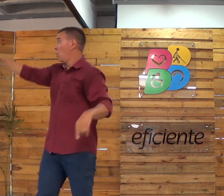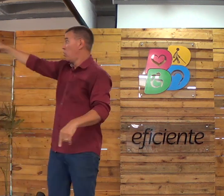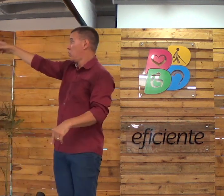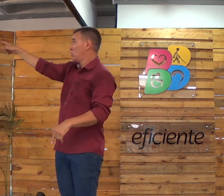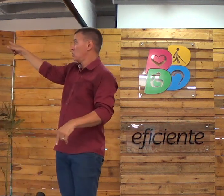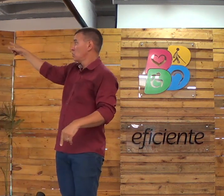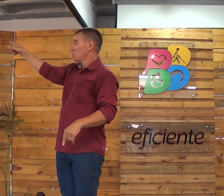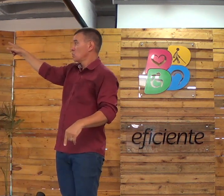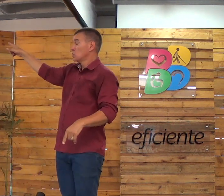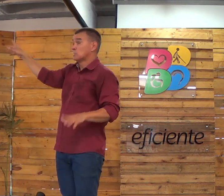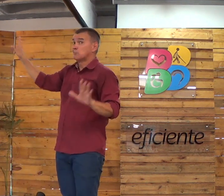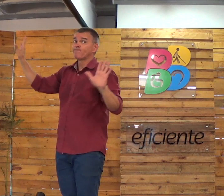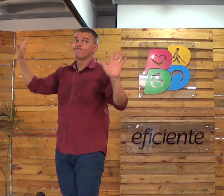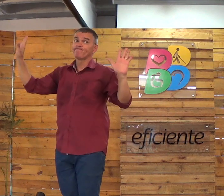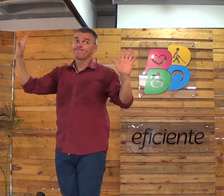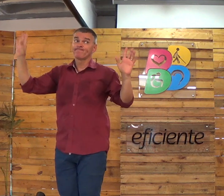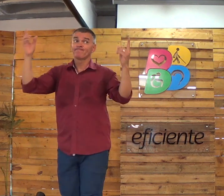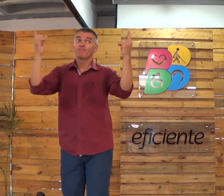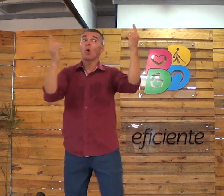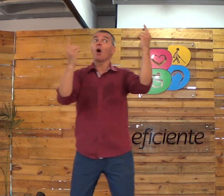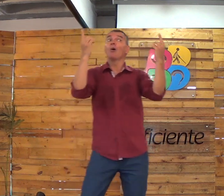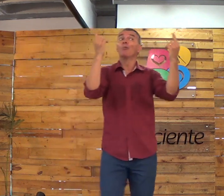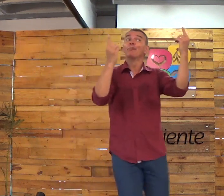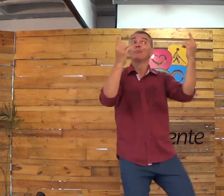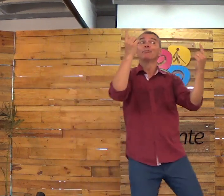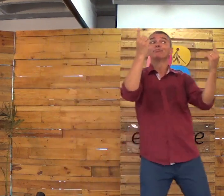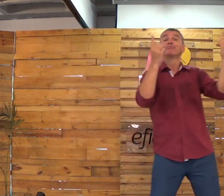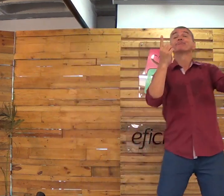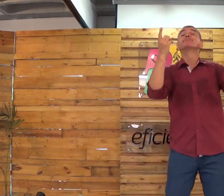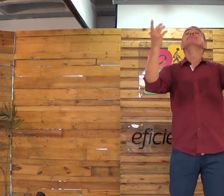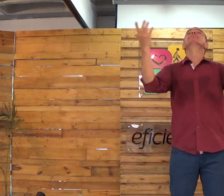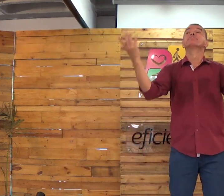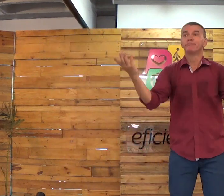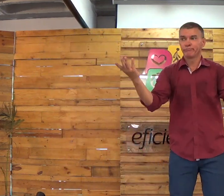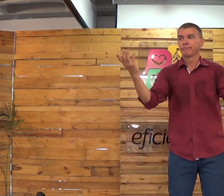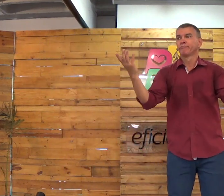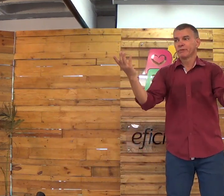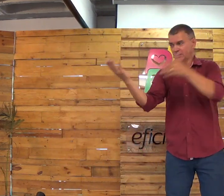Presta atenção. Se você abrir, você vai encontrar. em João capítulo 5, versículo 29.